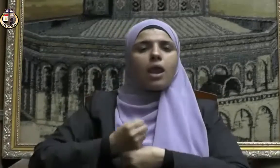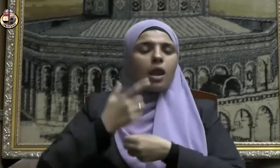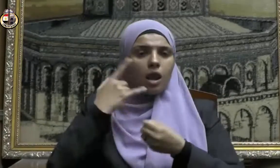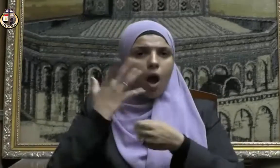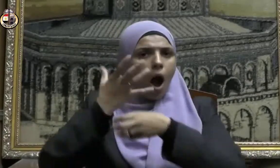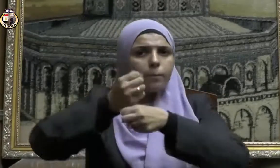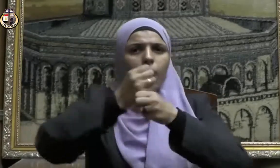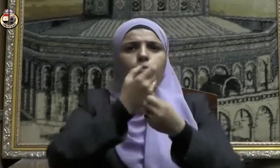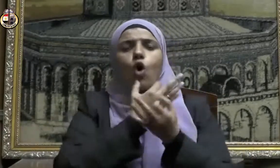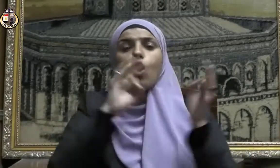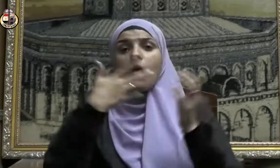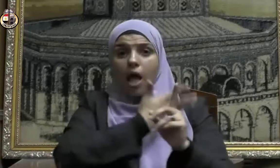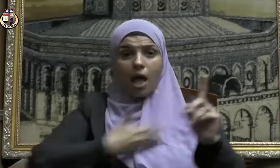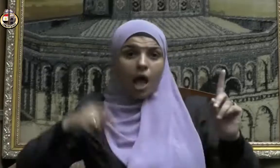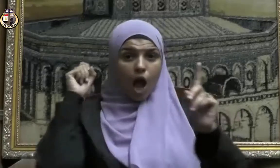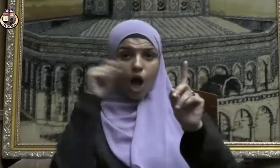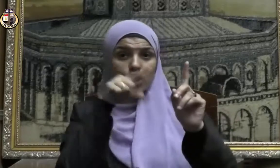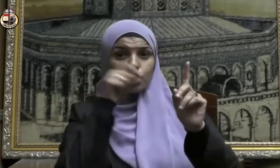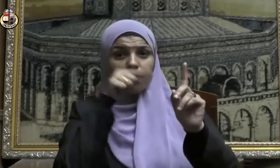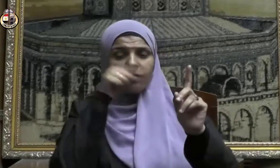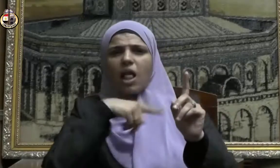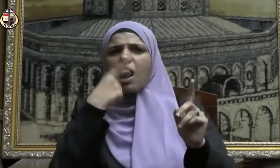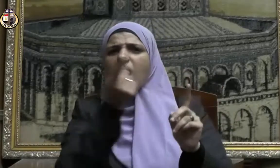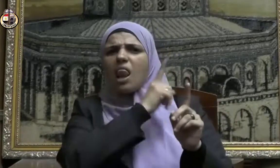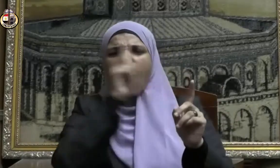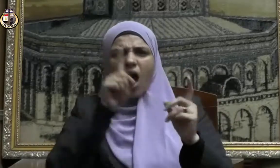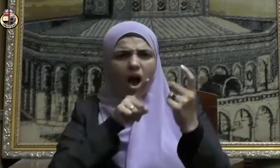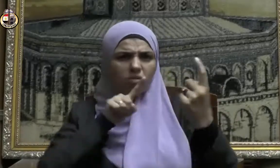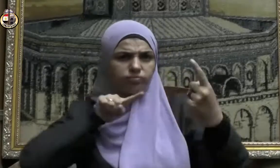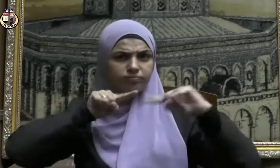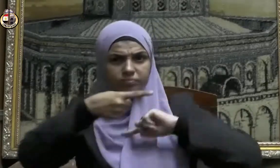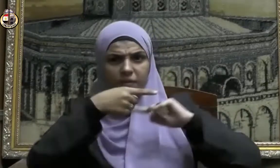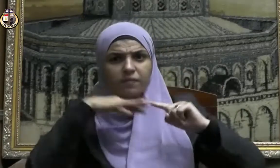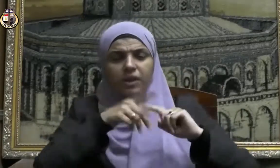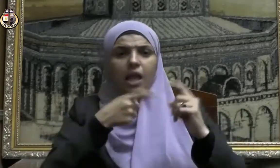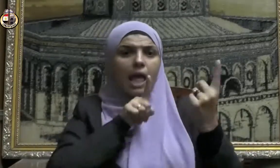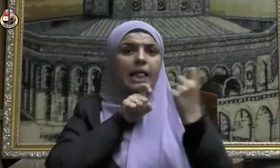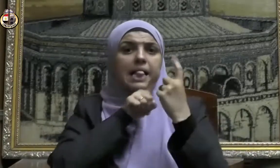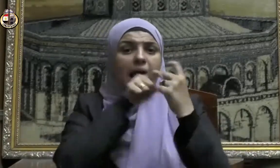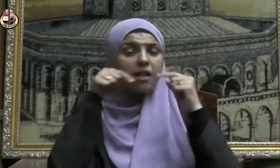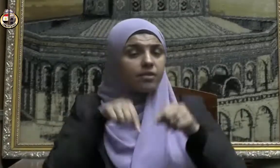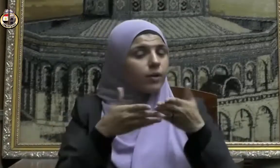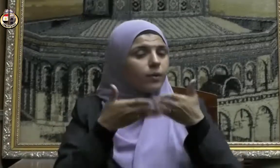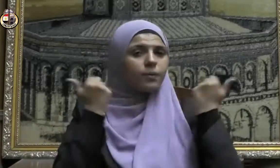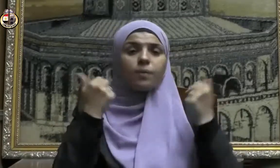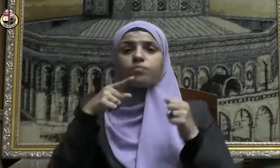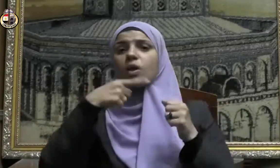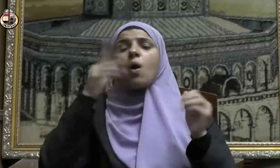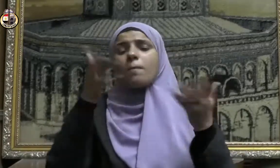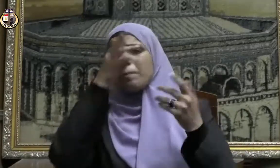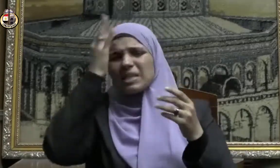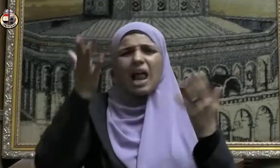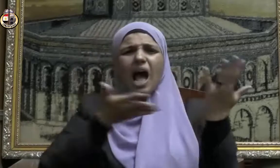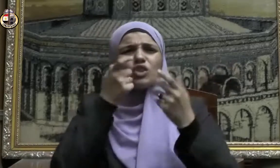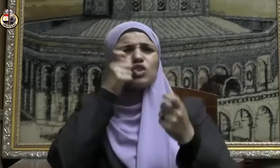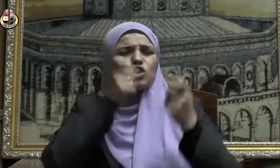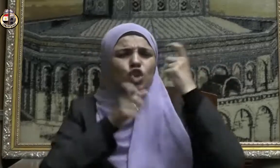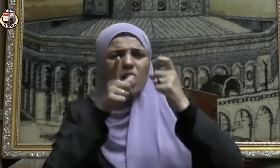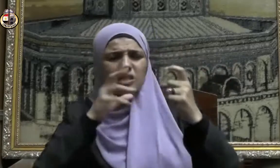فالحاج لا يخاصم ولا يجادل ولا يهيج صيدا ولا